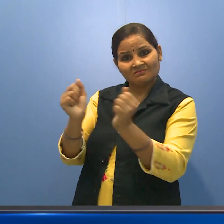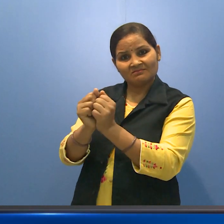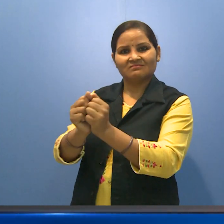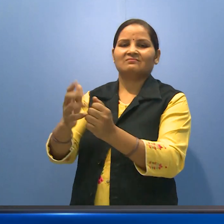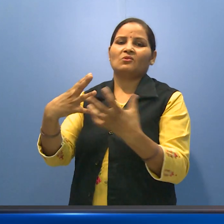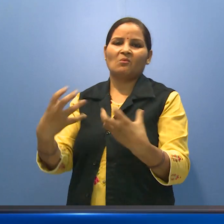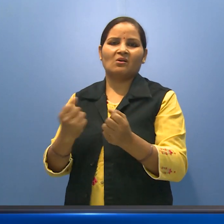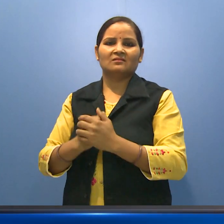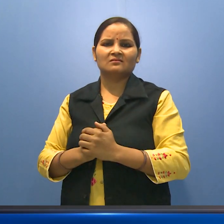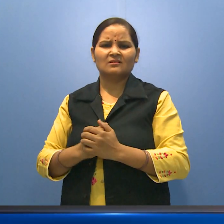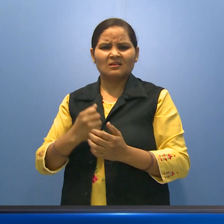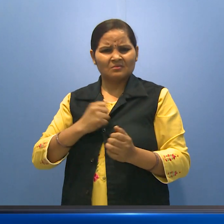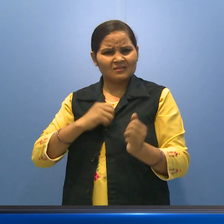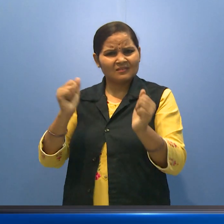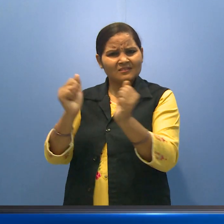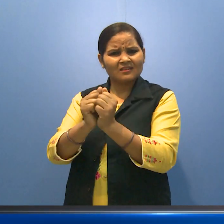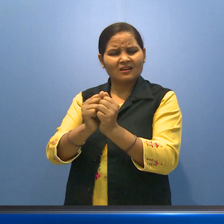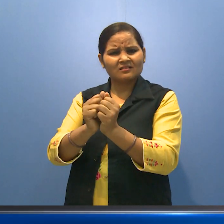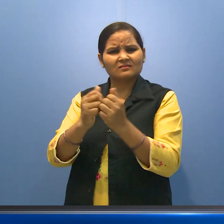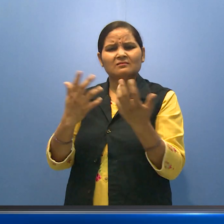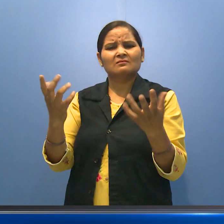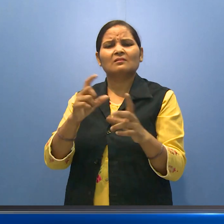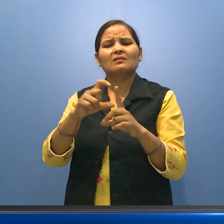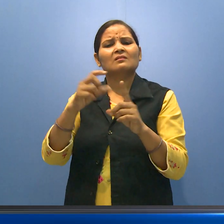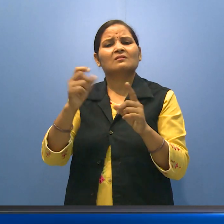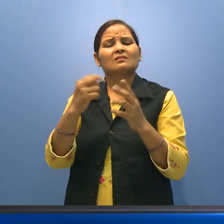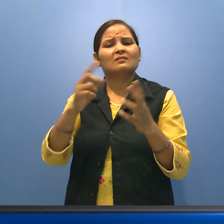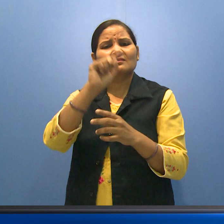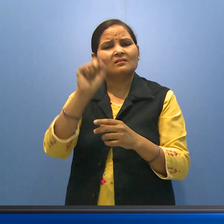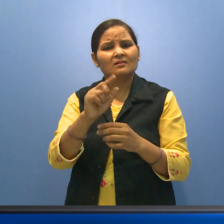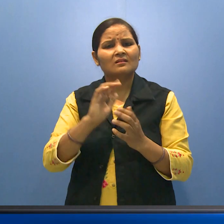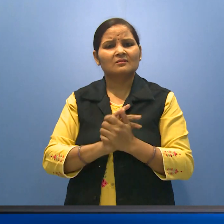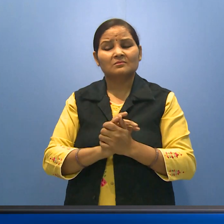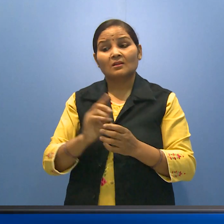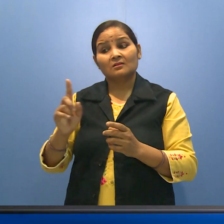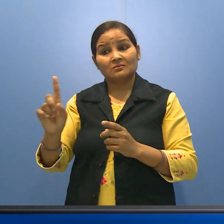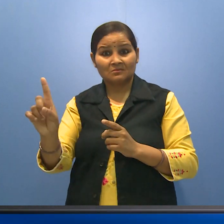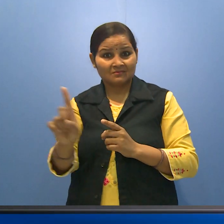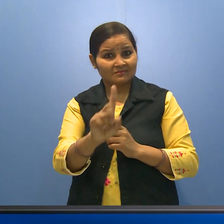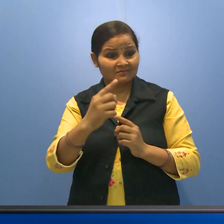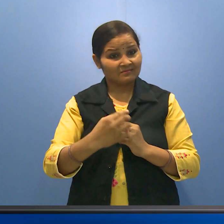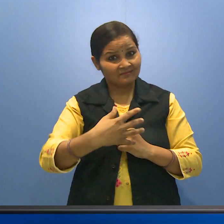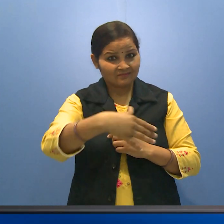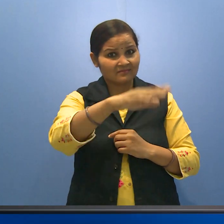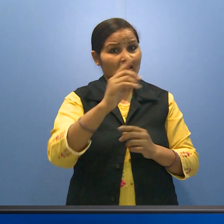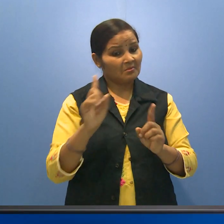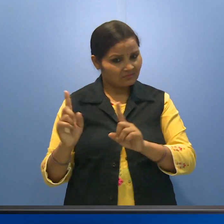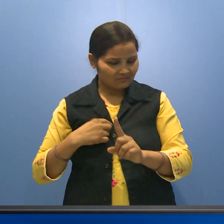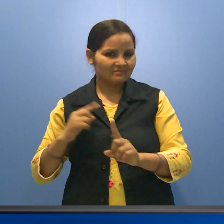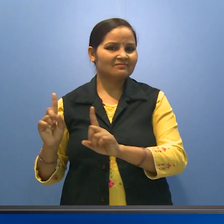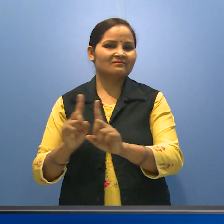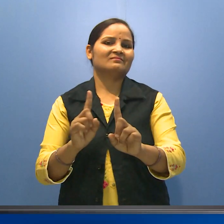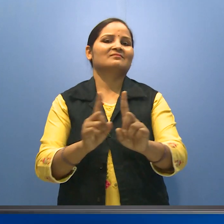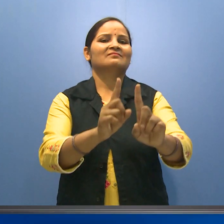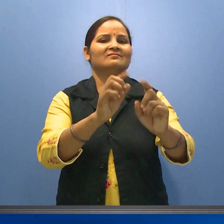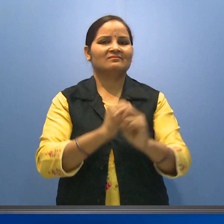चायती हूँ, तो बुला मेरा साथ क्या करोगी, बुला जहां तुम जाएगा वहां मैं